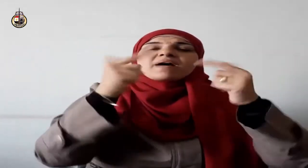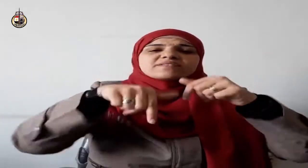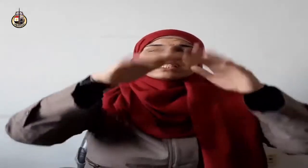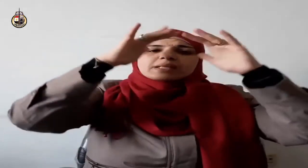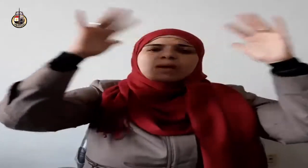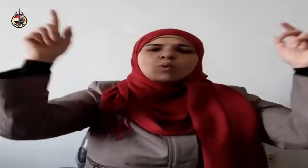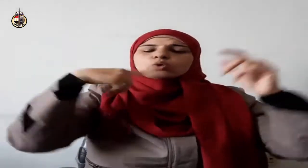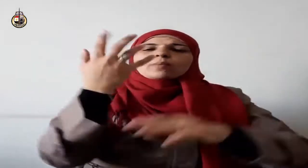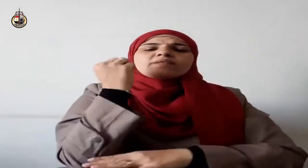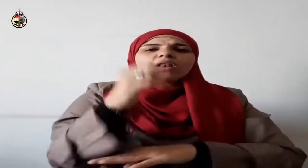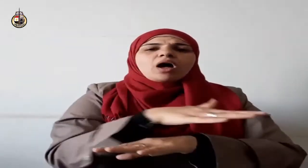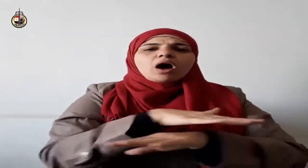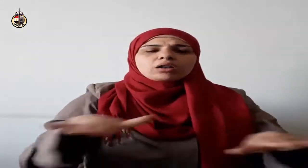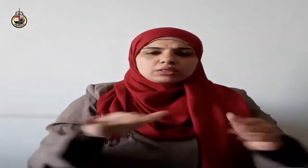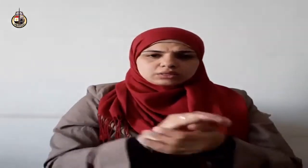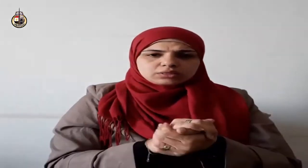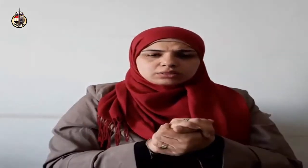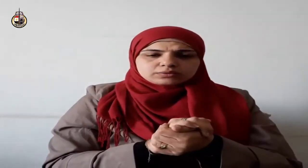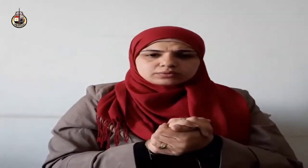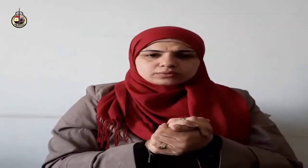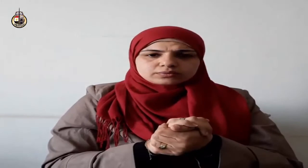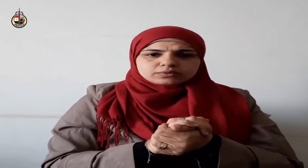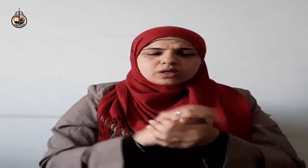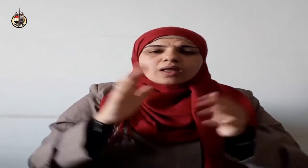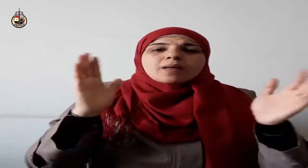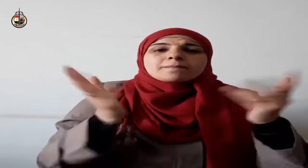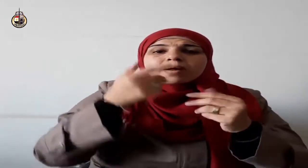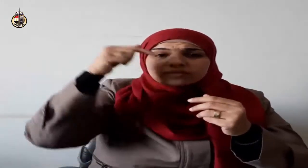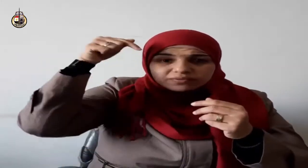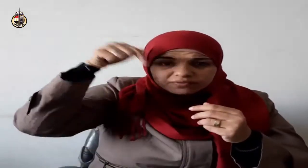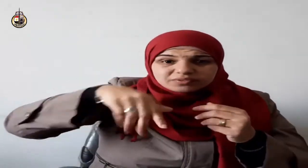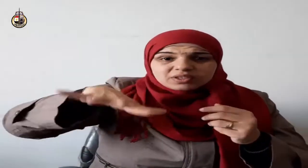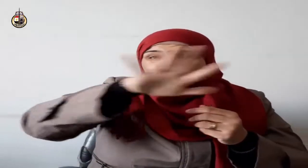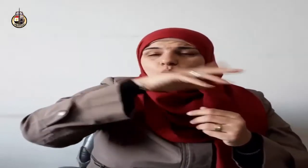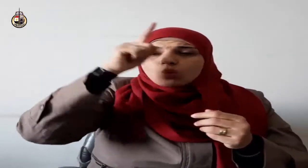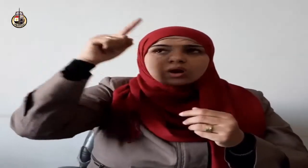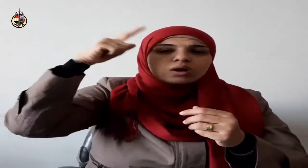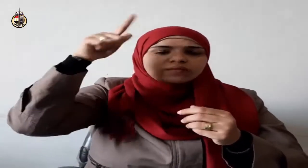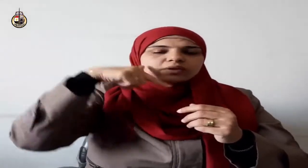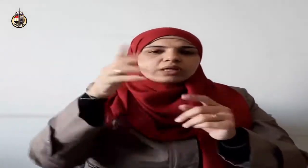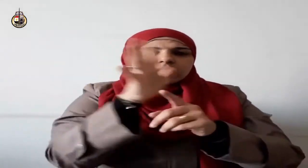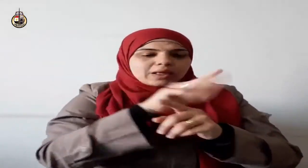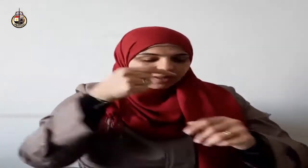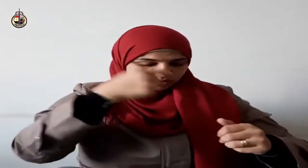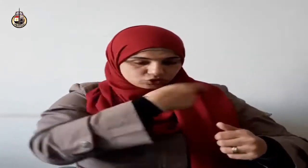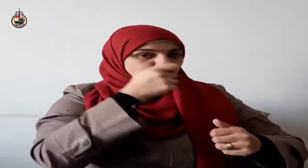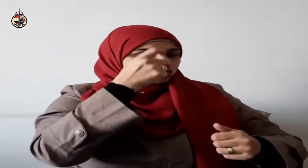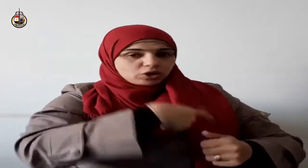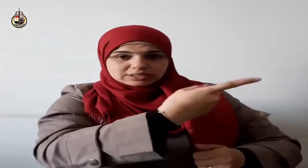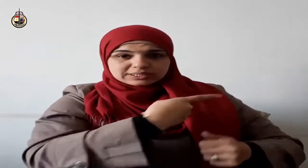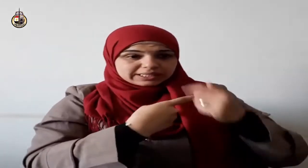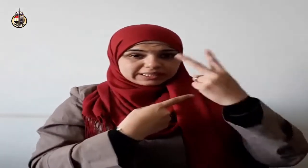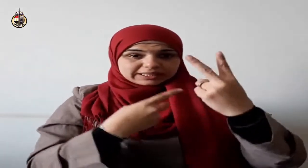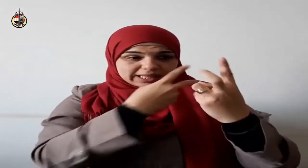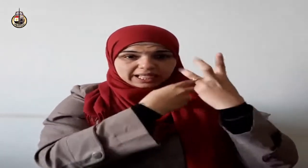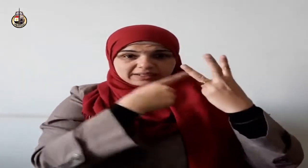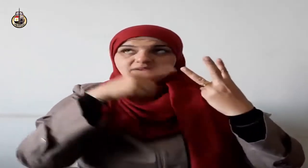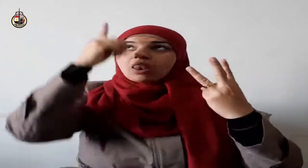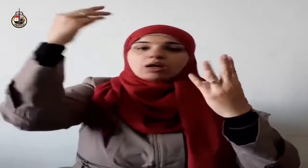وعنده مفاتح الغيب لا يعلمها إلا هو ويعلم ما في البر والبحر